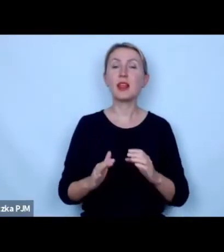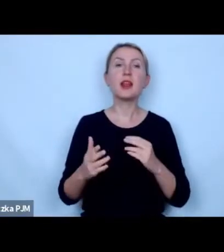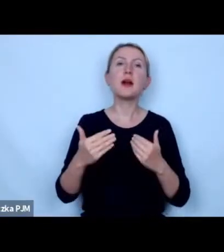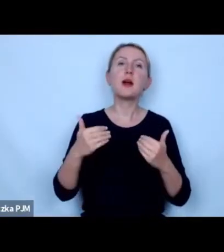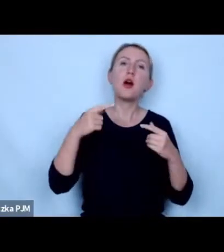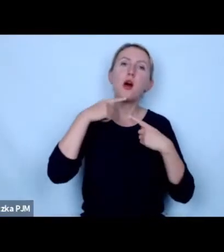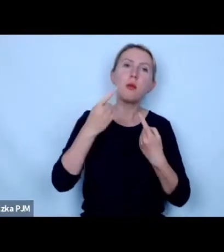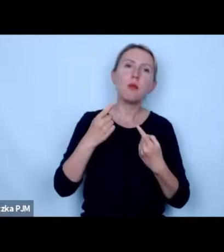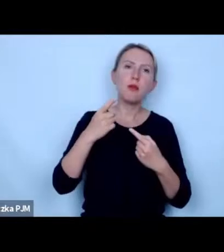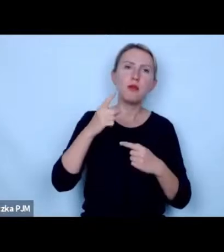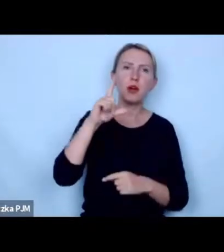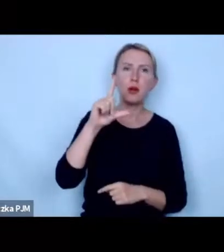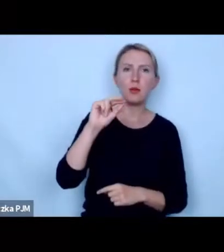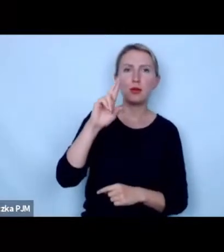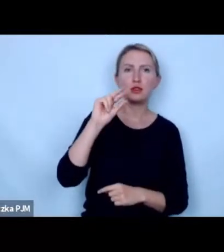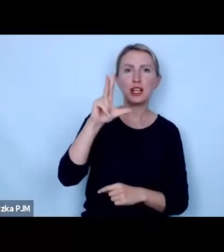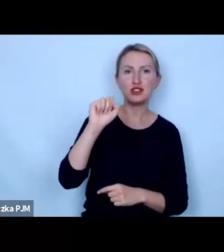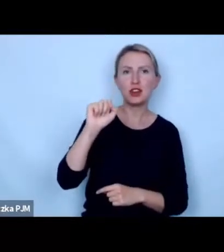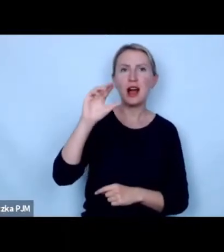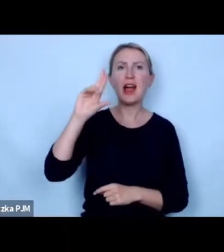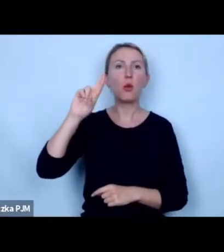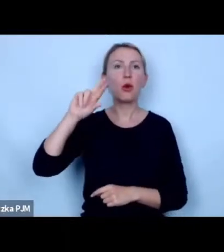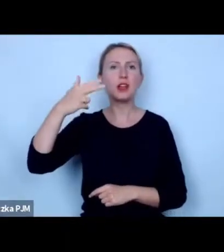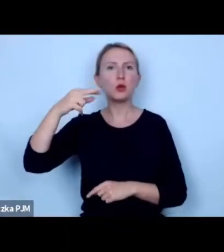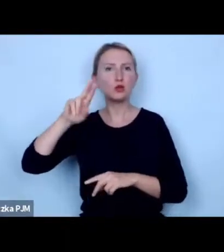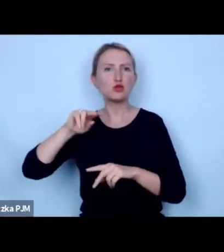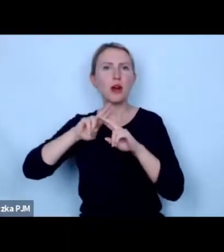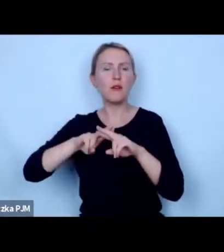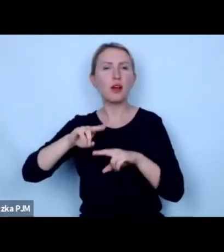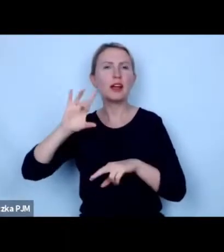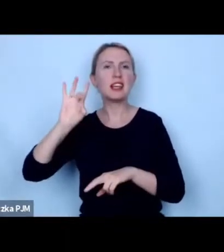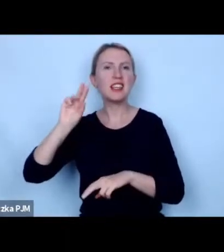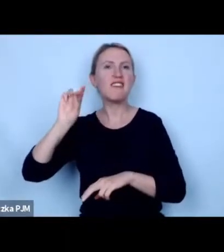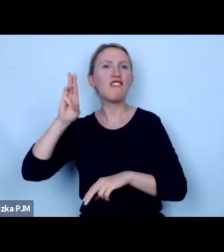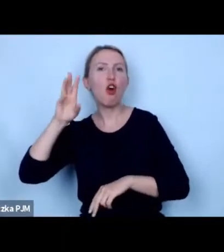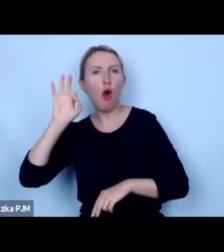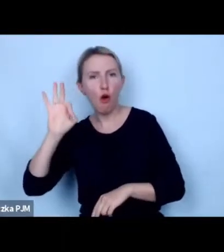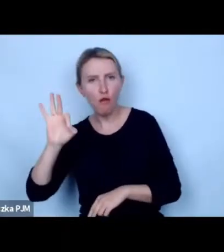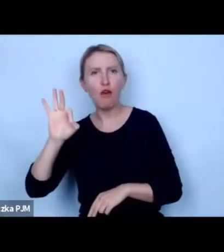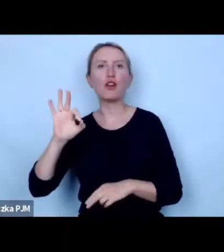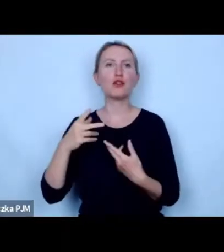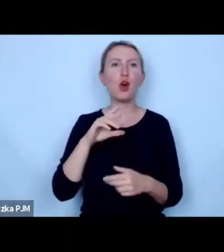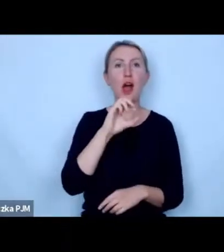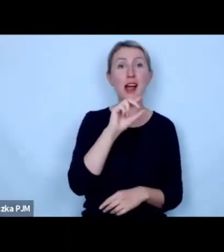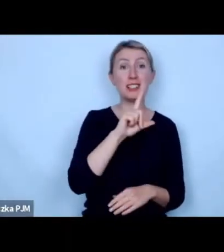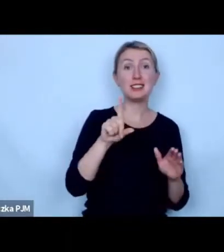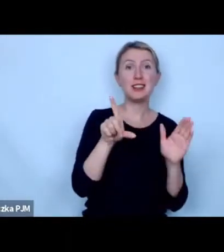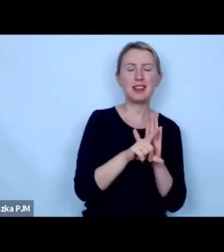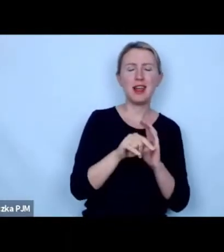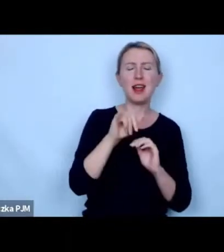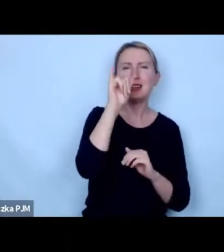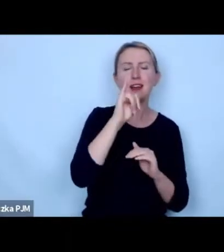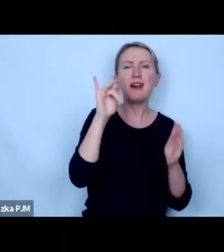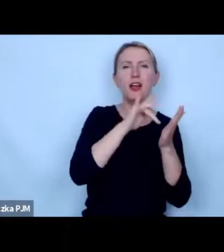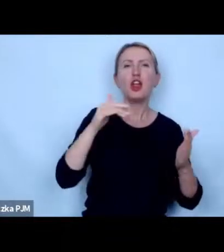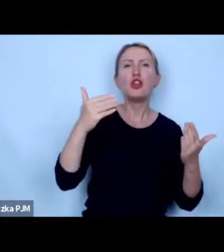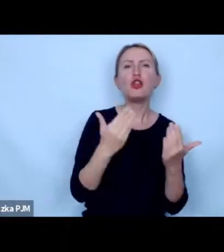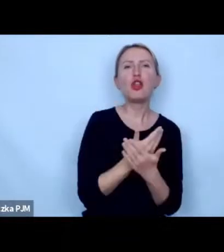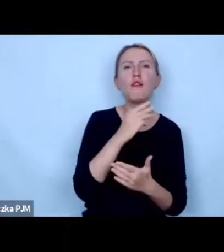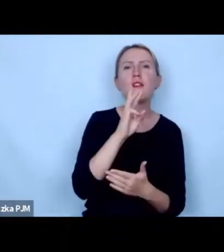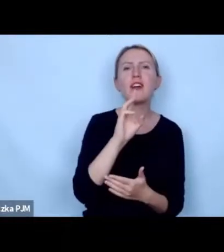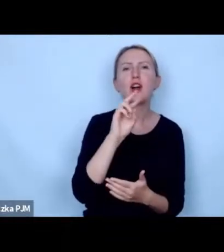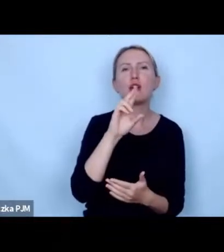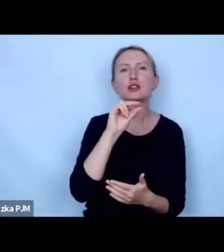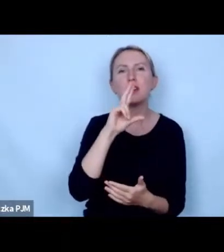Fundacja Pieszeczka Eugeniusza Giniutkowo pod której skrzydłami jest azyl dla świn w Nowym Węgorzynku jest